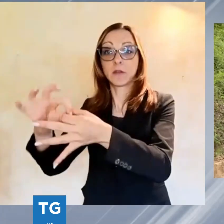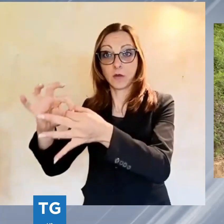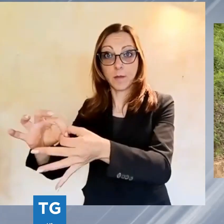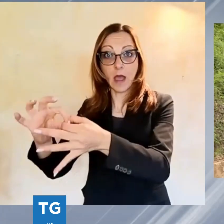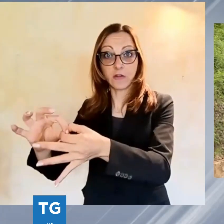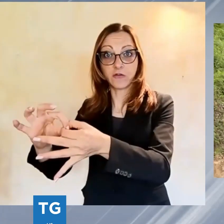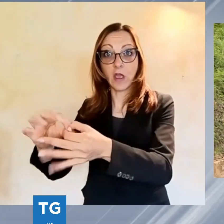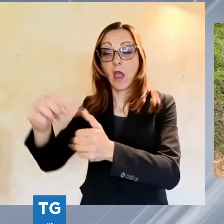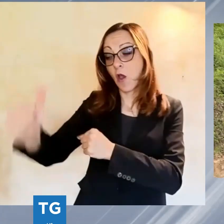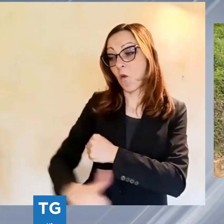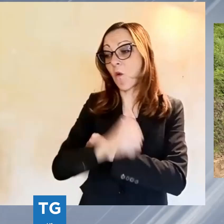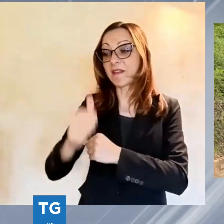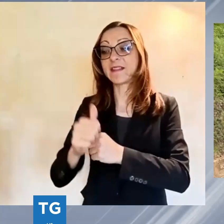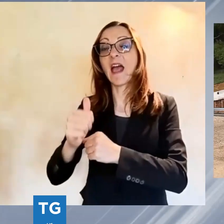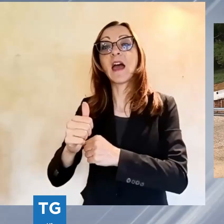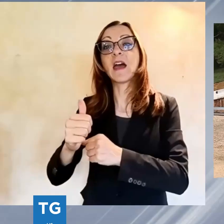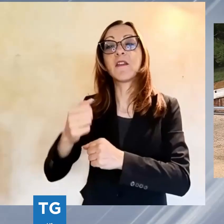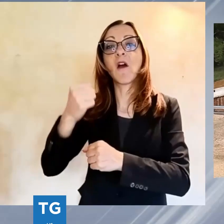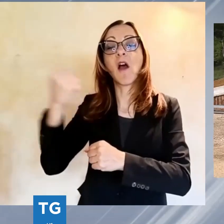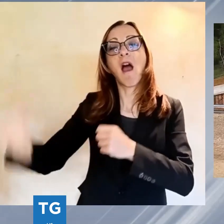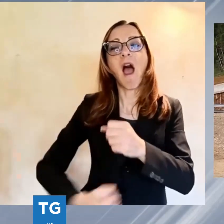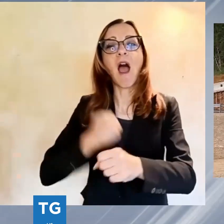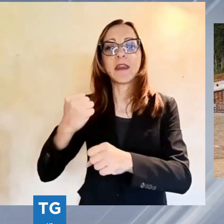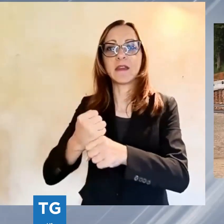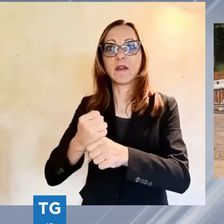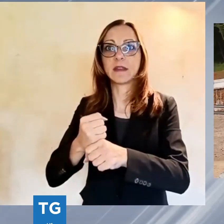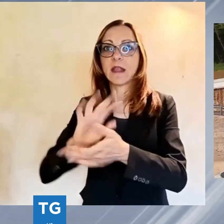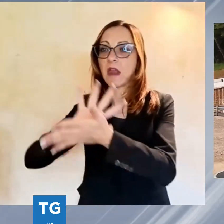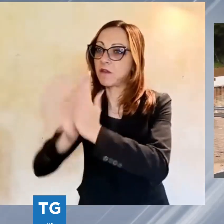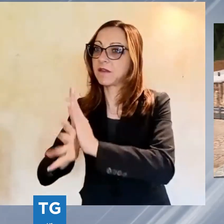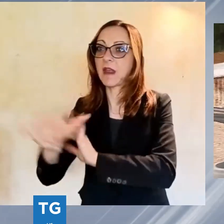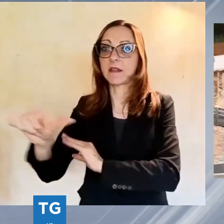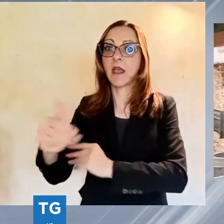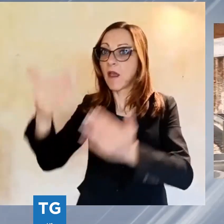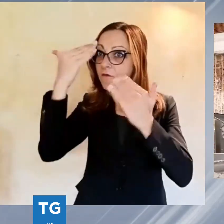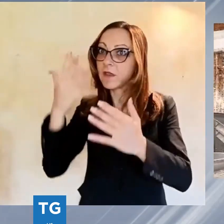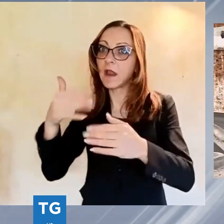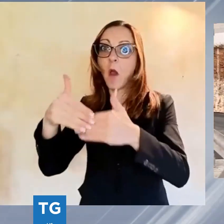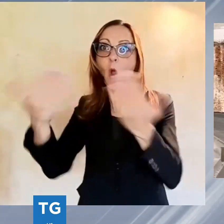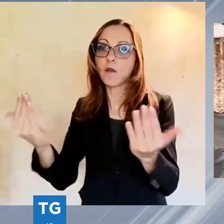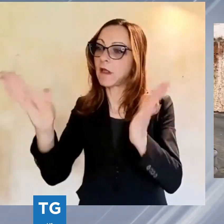'Anna e di Stazzema e finalmente non ci sarà nessun ostacolo per raggiungere il Parco Nazionale della Pace.